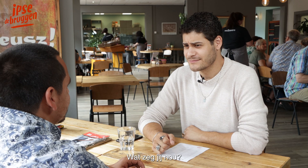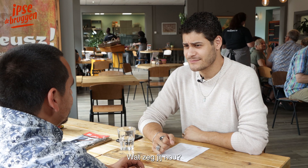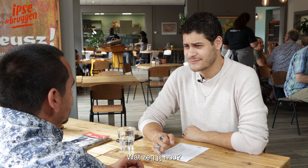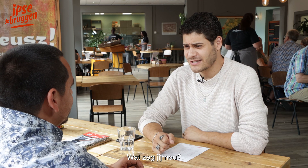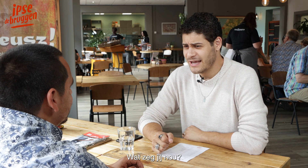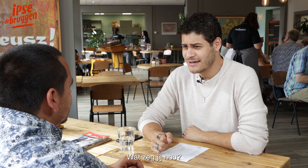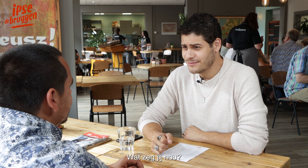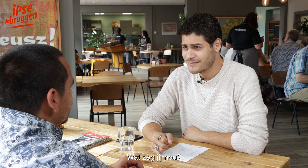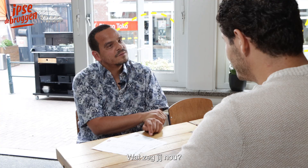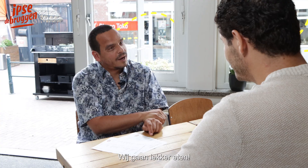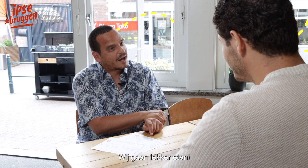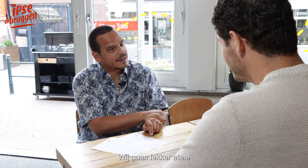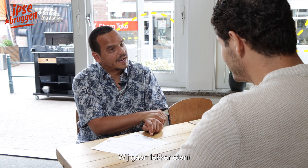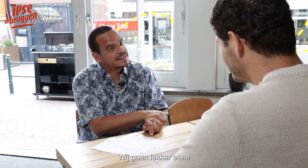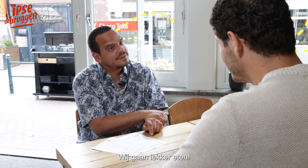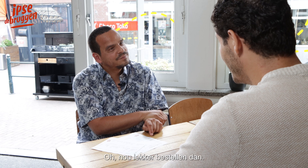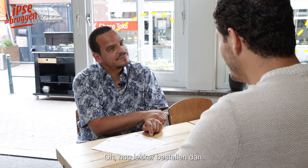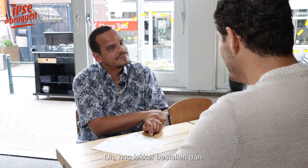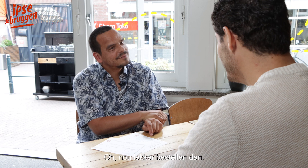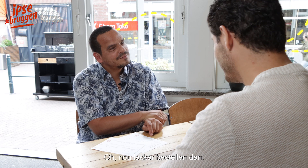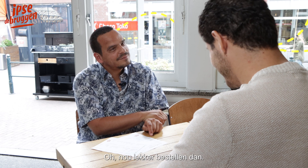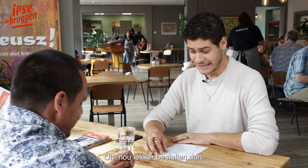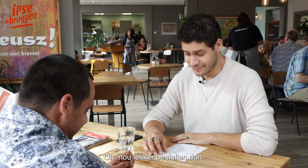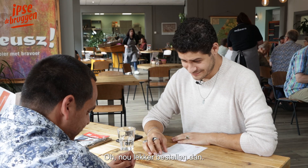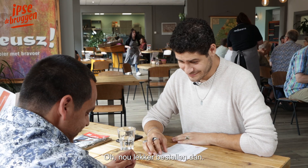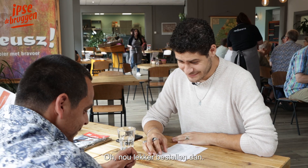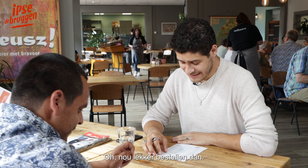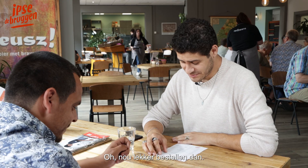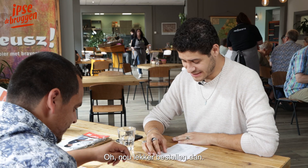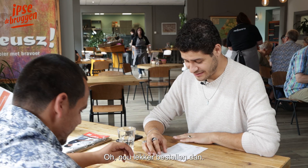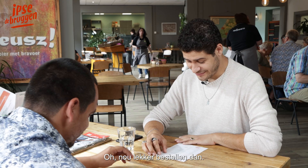Wat zeg jij nou? Wij gaan lekker eten. Nou, lekker bestellen dan.